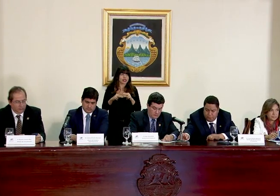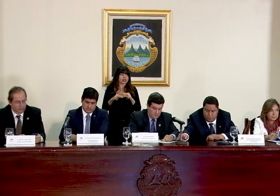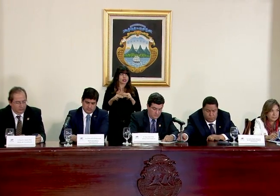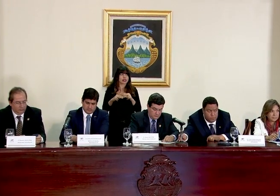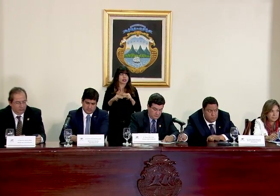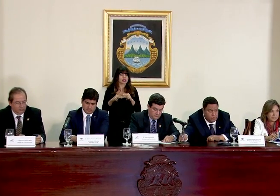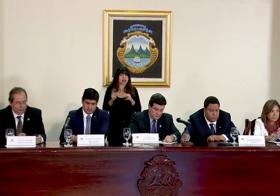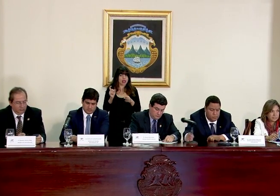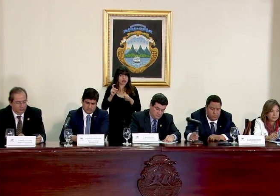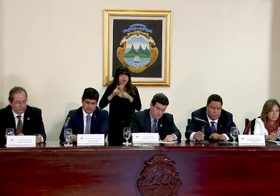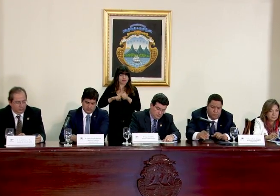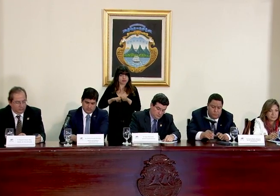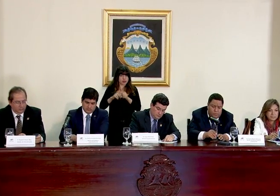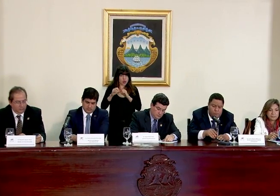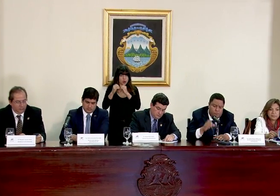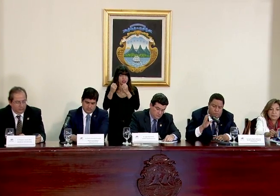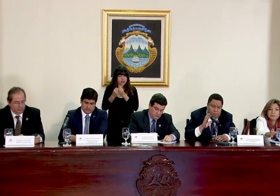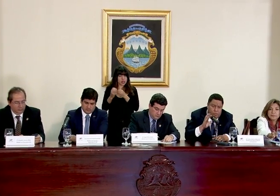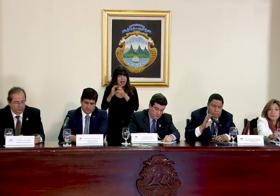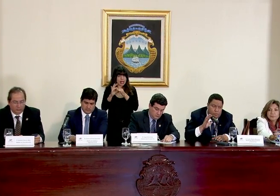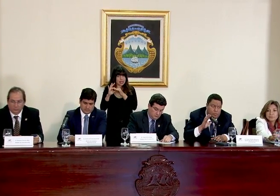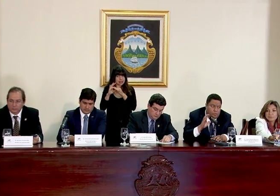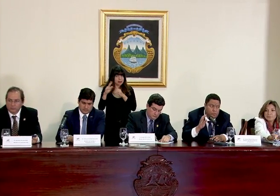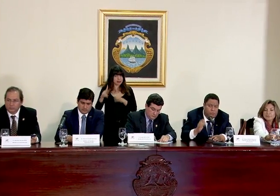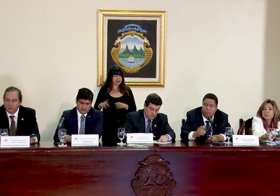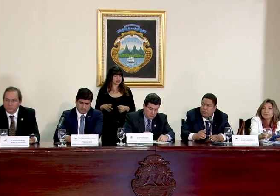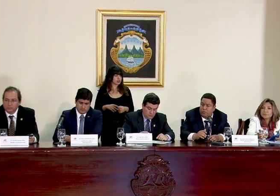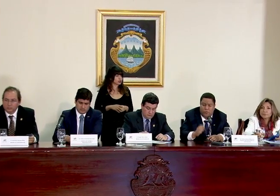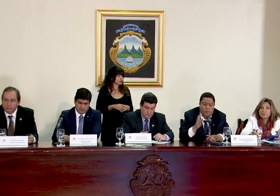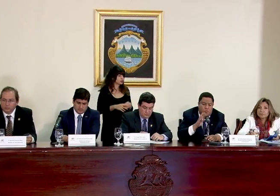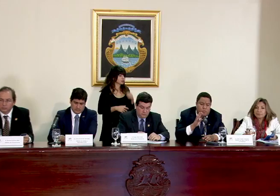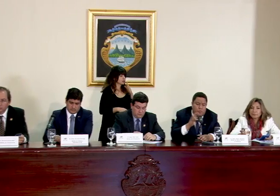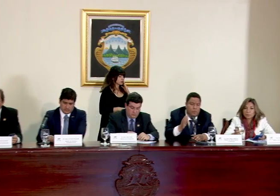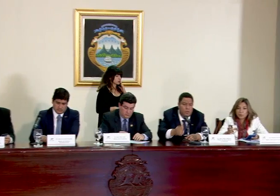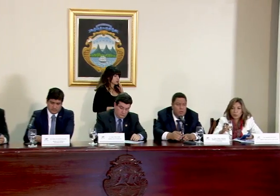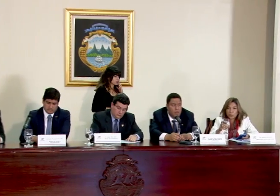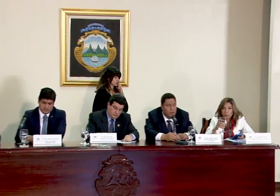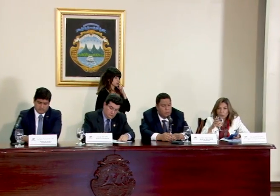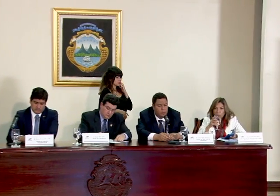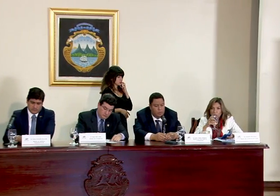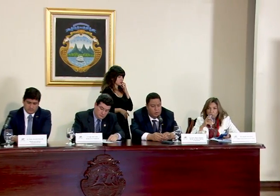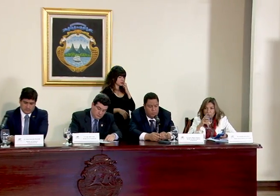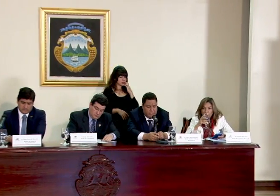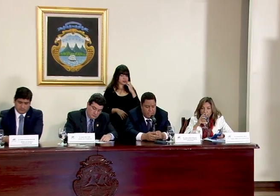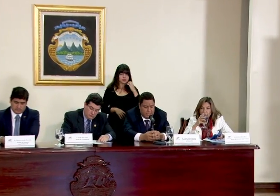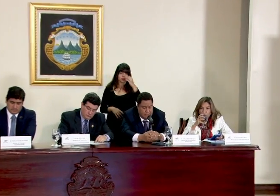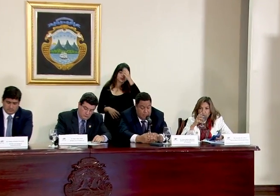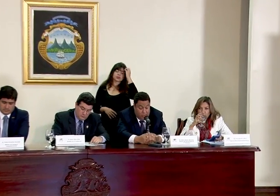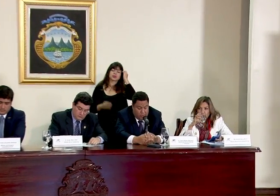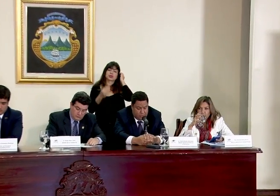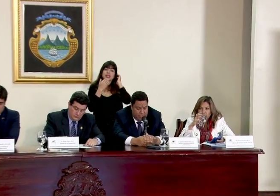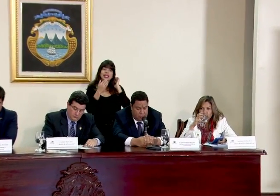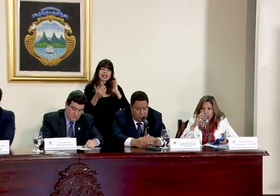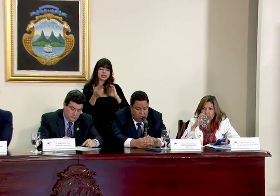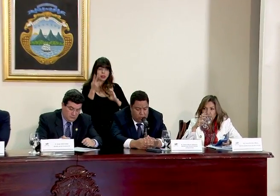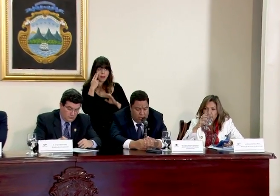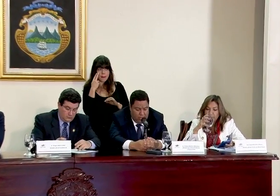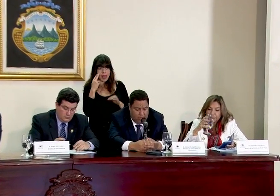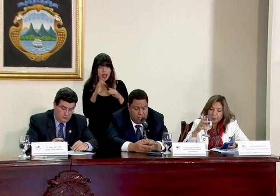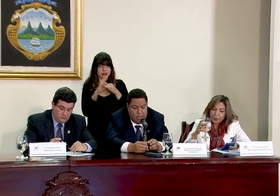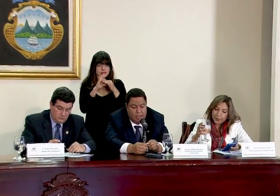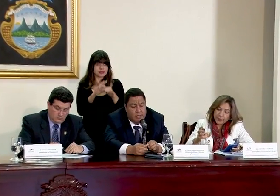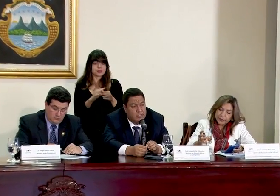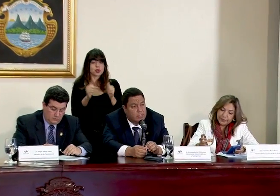la incorporación a la Alianza del Pacífico muchas gracias Esteban bueno muchas gracias vea con respecto